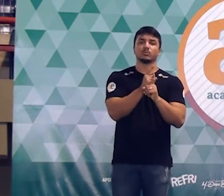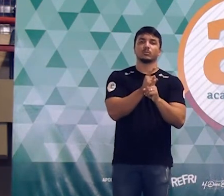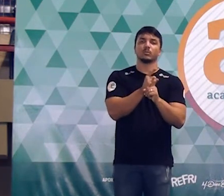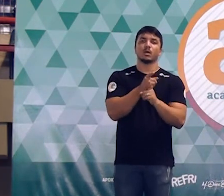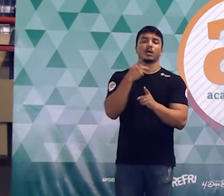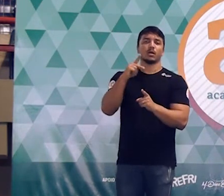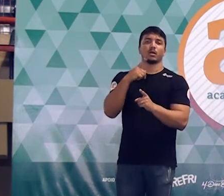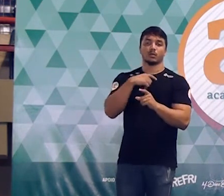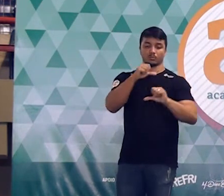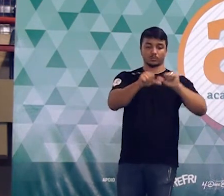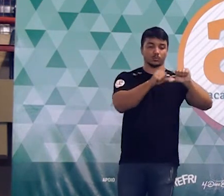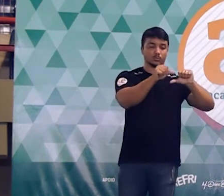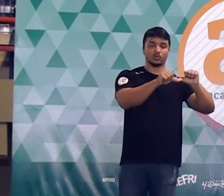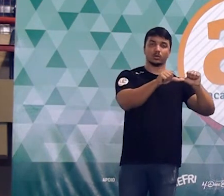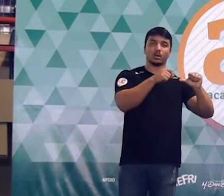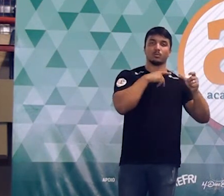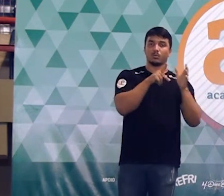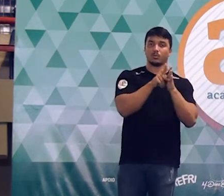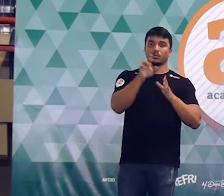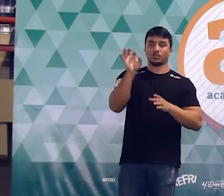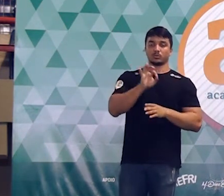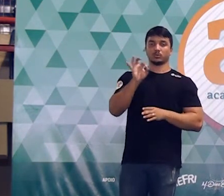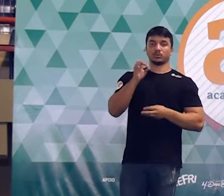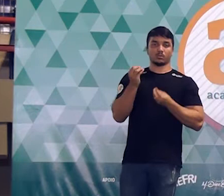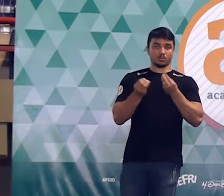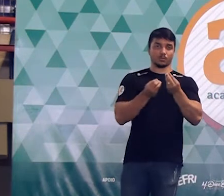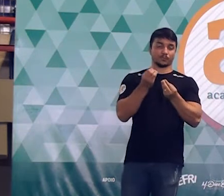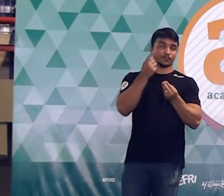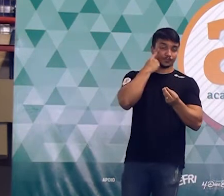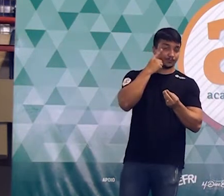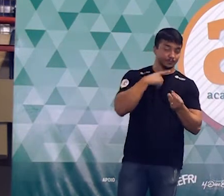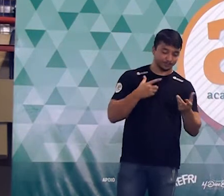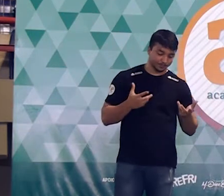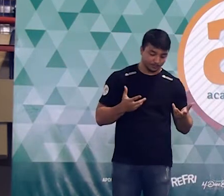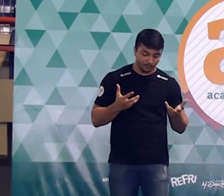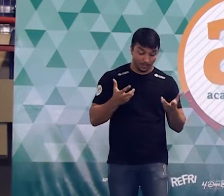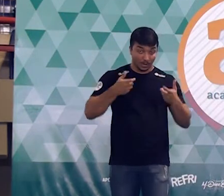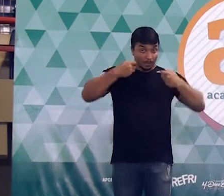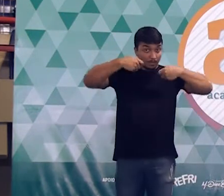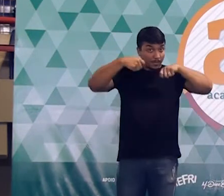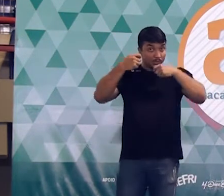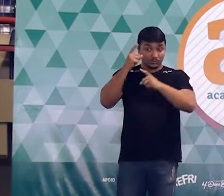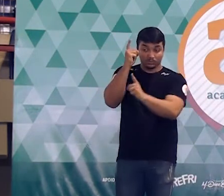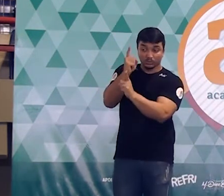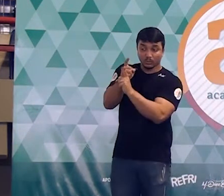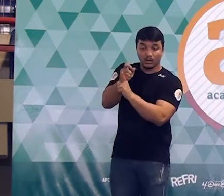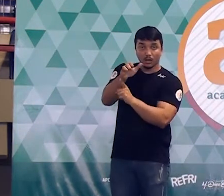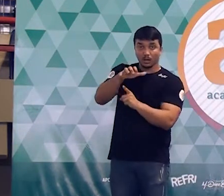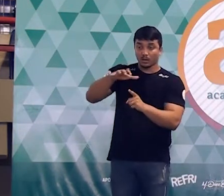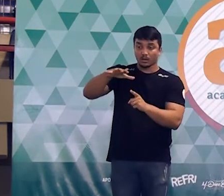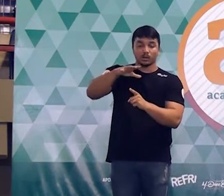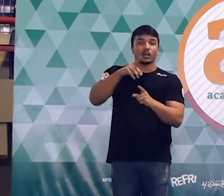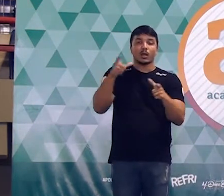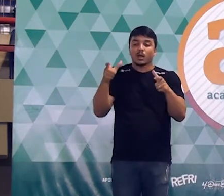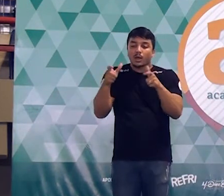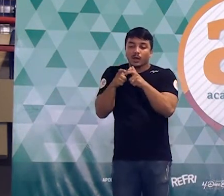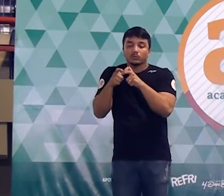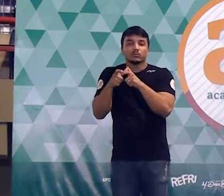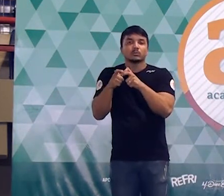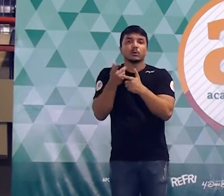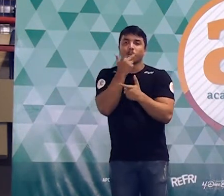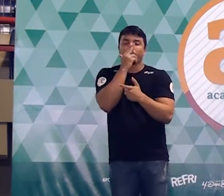para transformar em uma porcentagem? O que é que eu preciso saber? Eu preciso saber o que é que essa redução